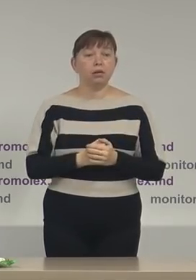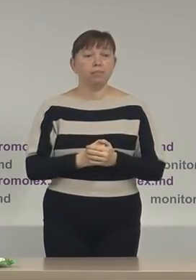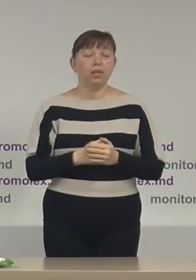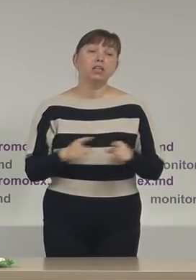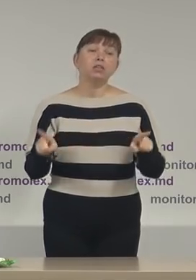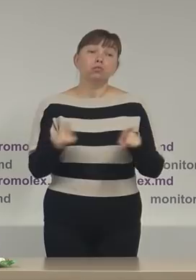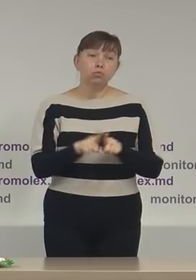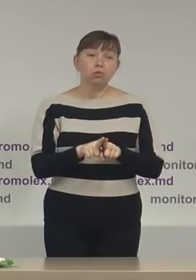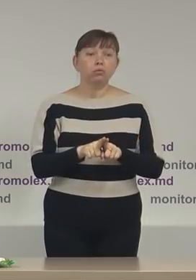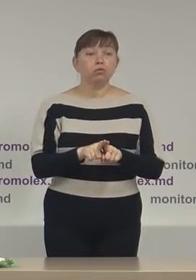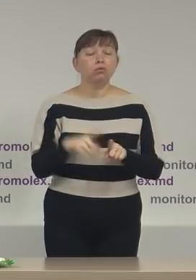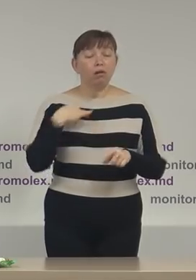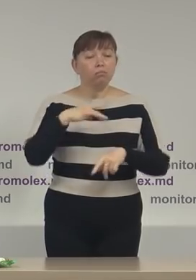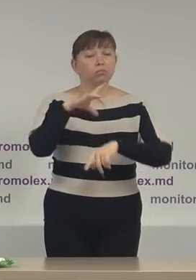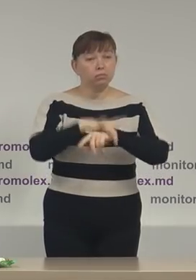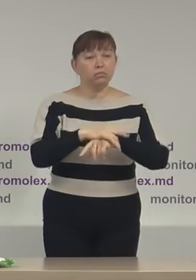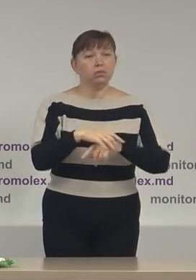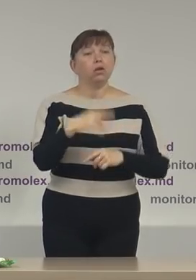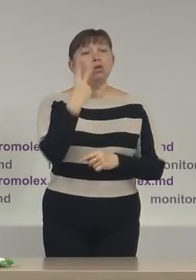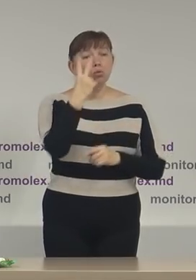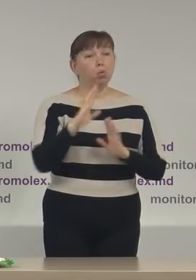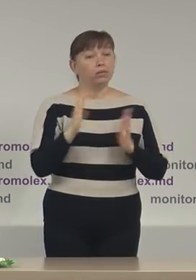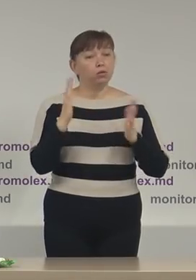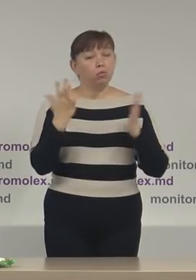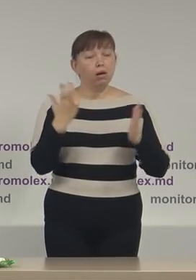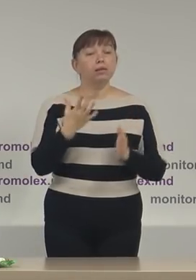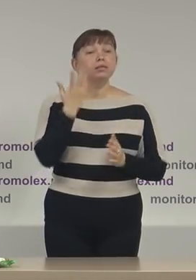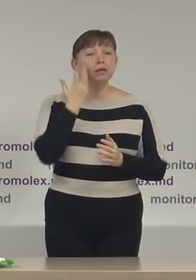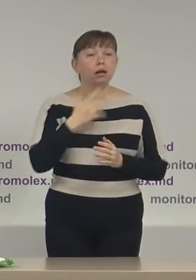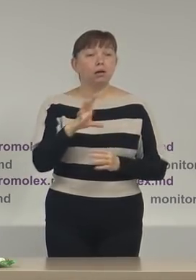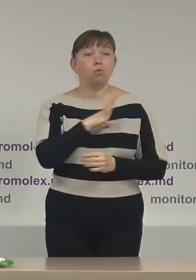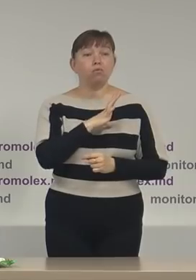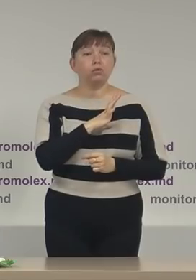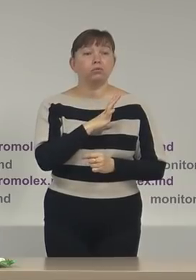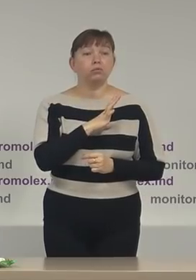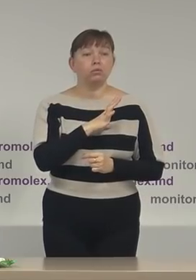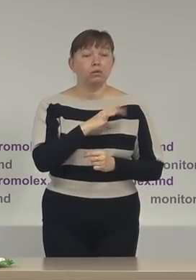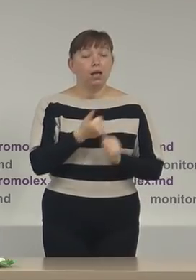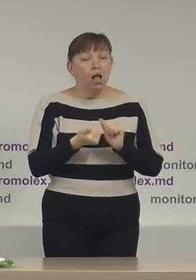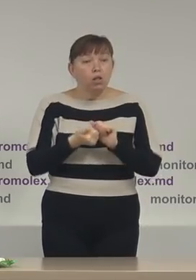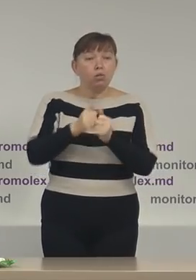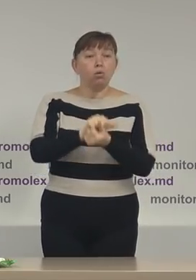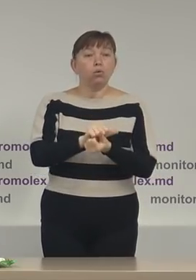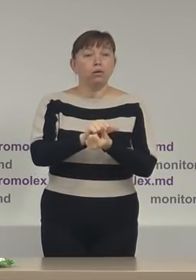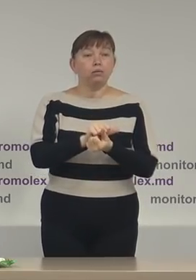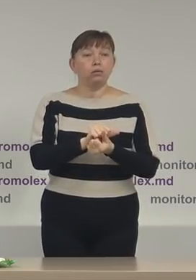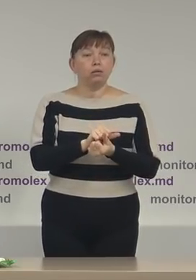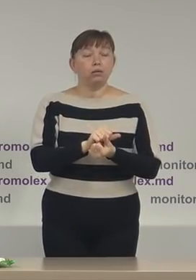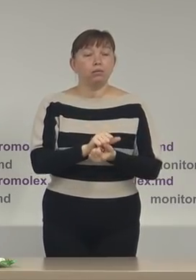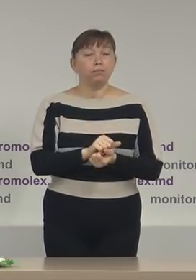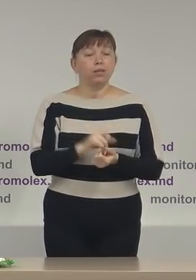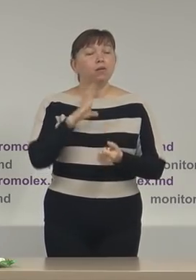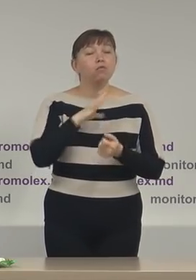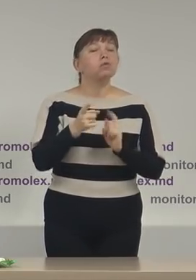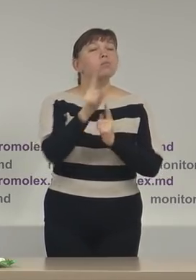Totuși am atestat cel puțin două situații în care a fost înlocuită, a fost